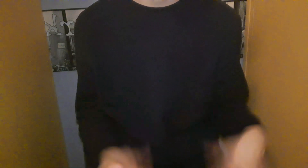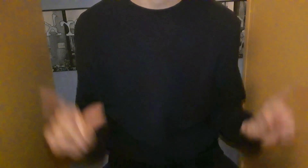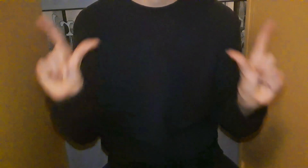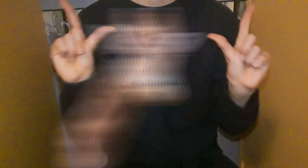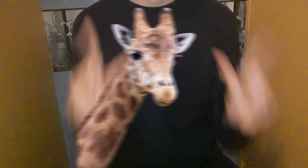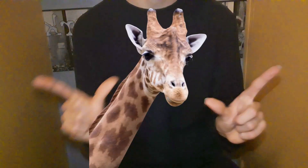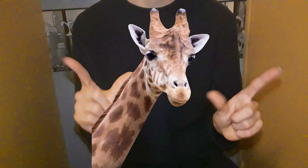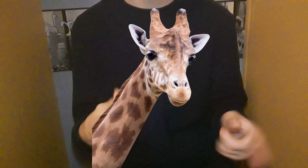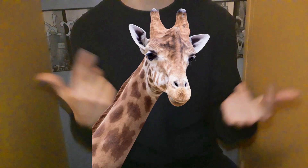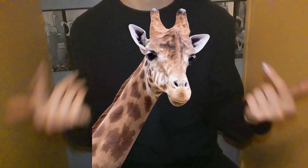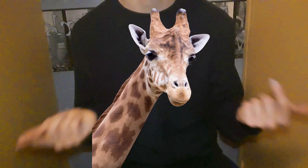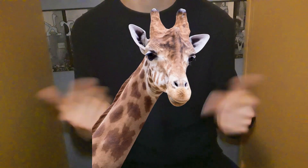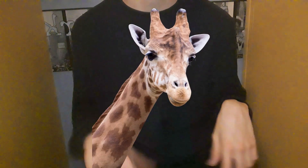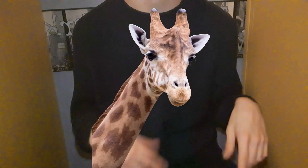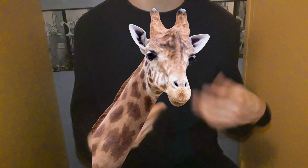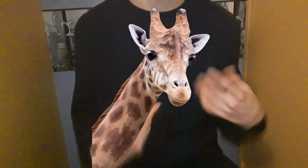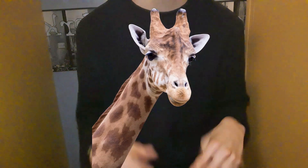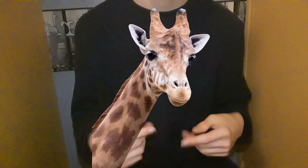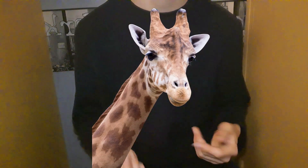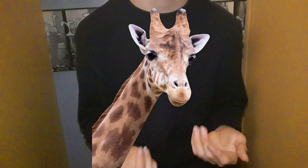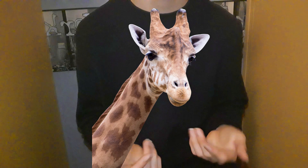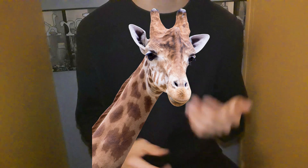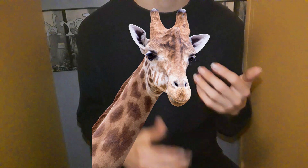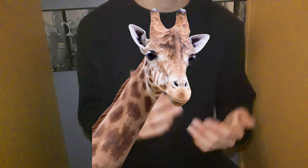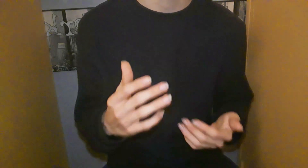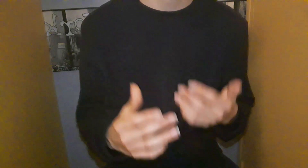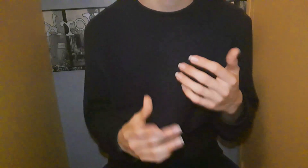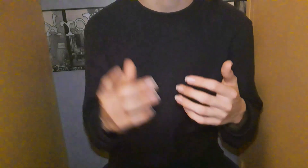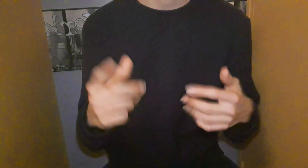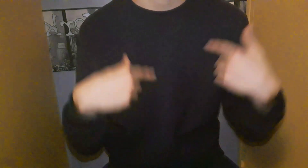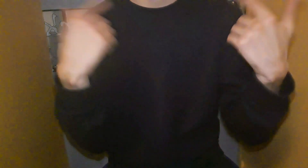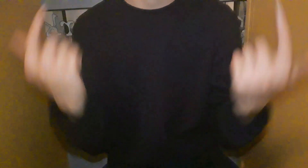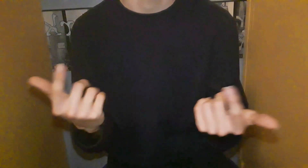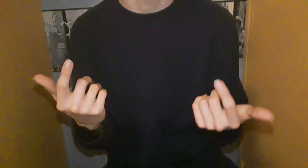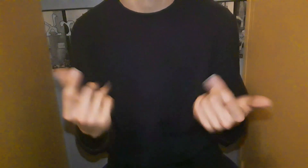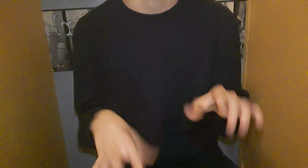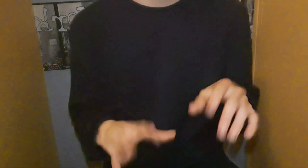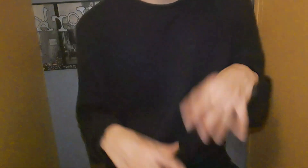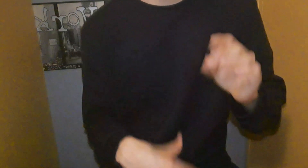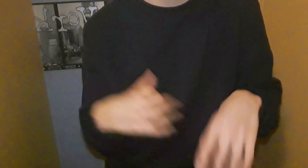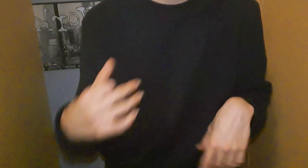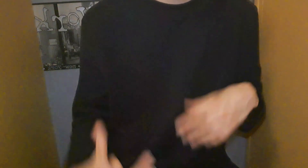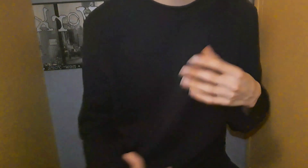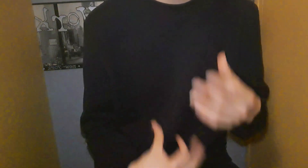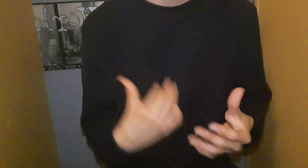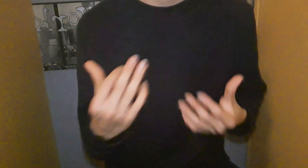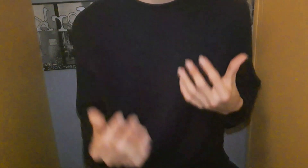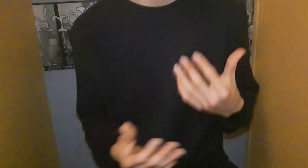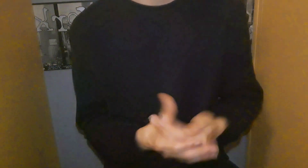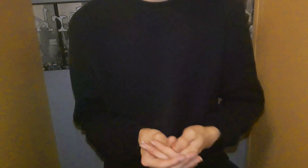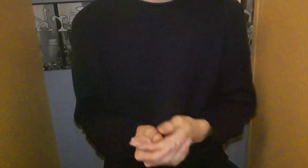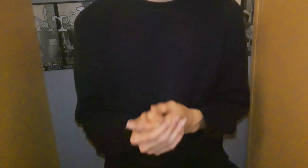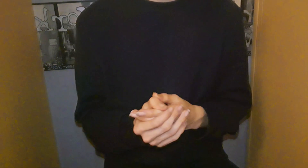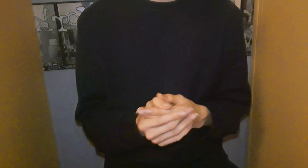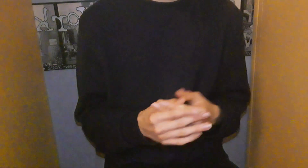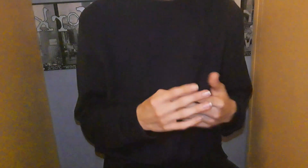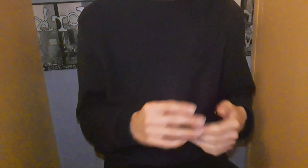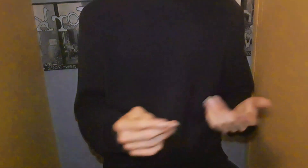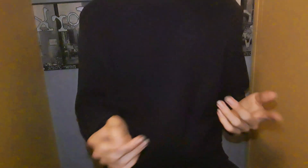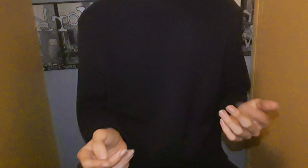mon deuxième animal préféré Parce que, en vrai, les papillons sont quand même devant Parce que, bon, les papillons, voilà, c'est un truc en plus Mais les girafes,